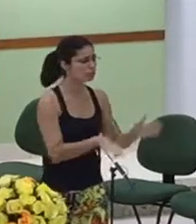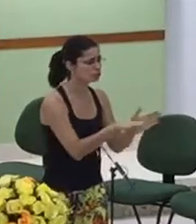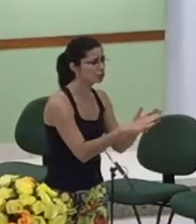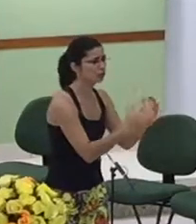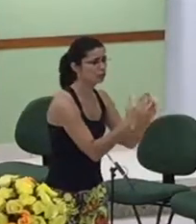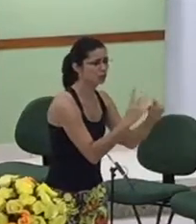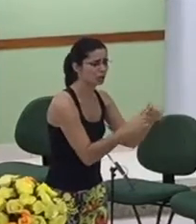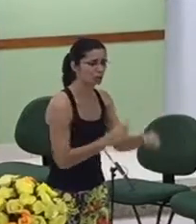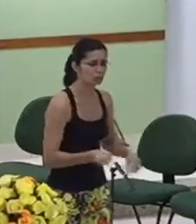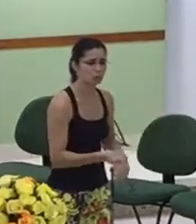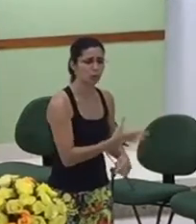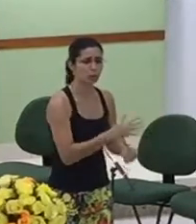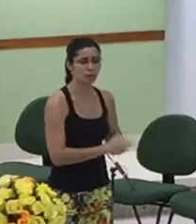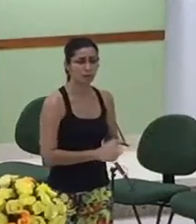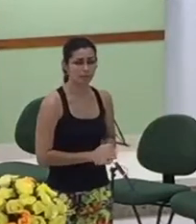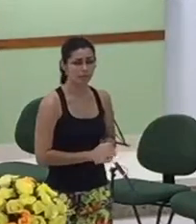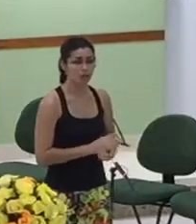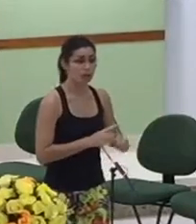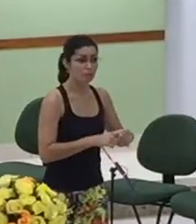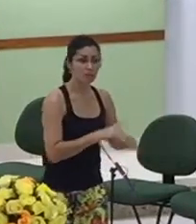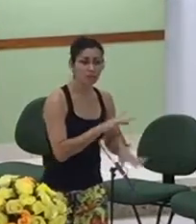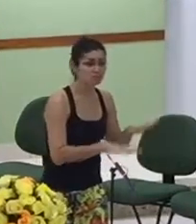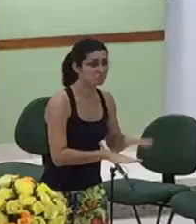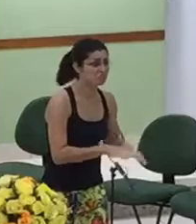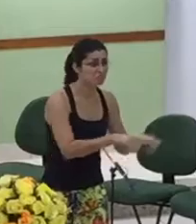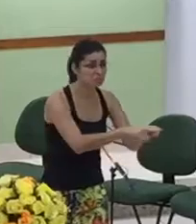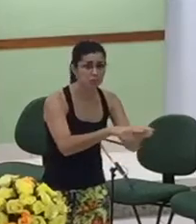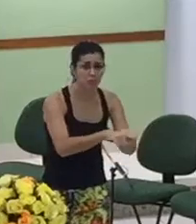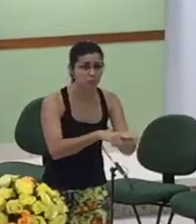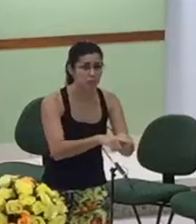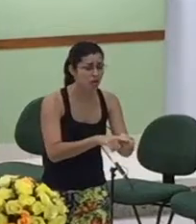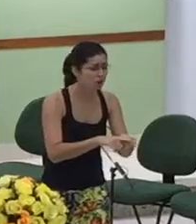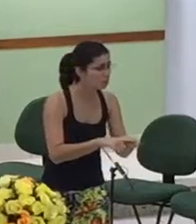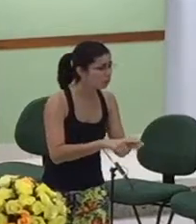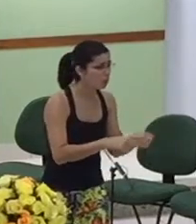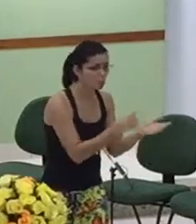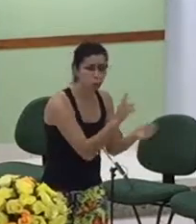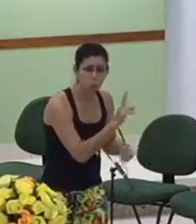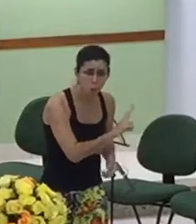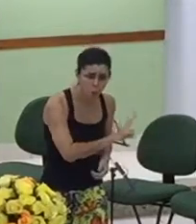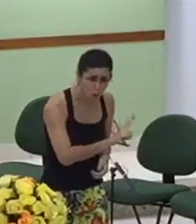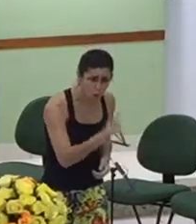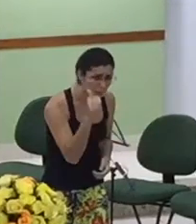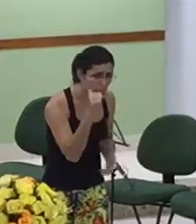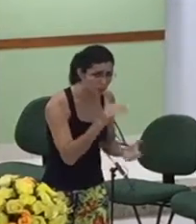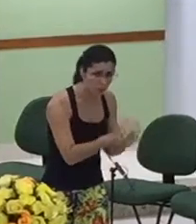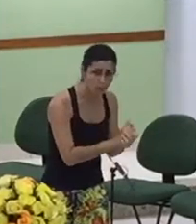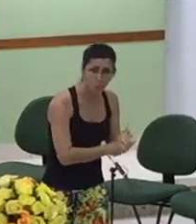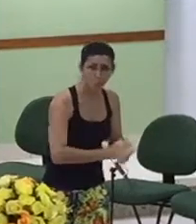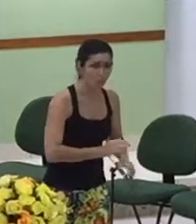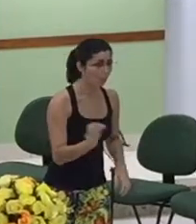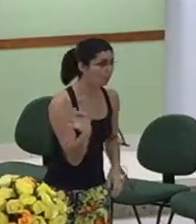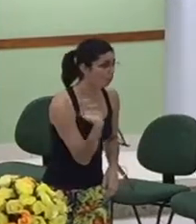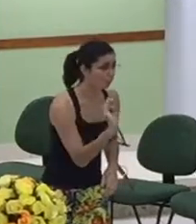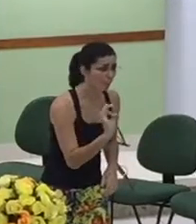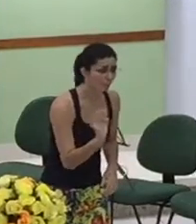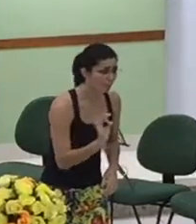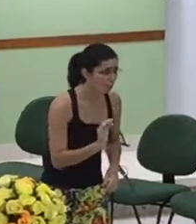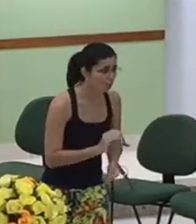sequer se sabe o seu nome é a esposa do pastor é aquela que sofre junto é aquela que